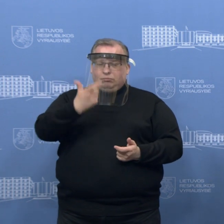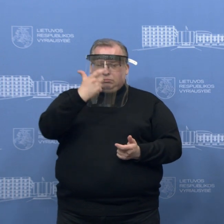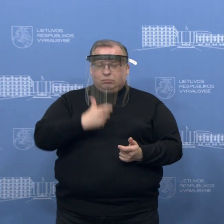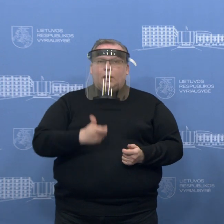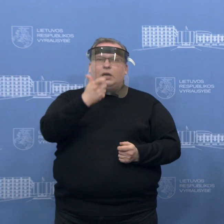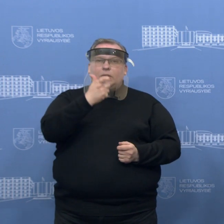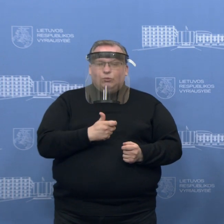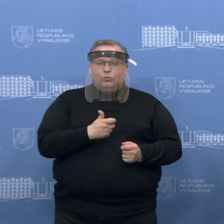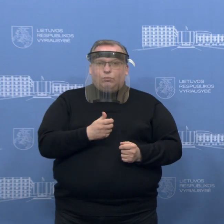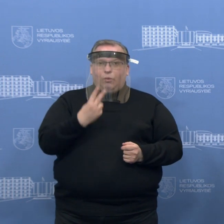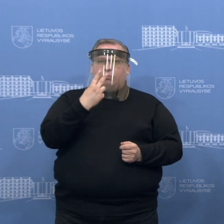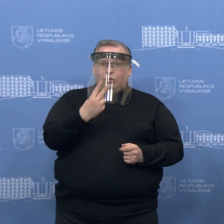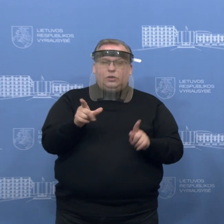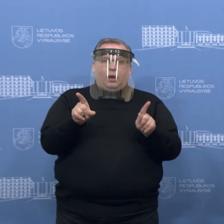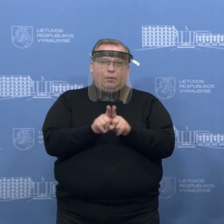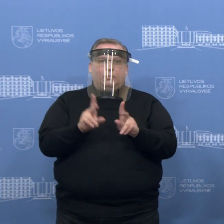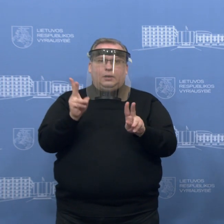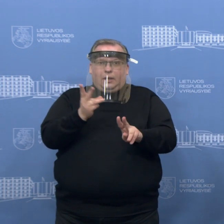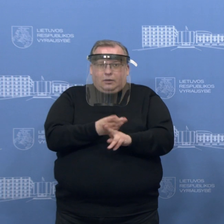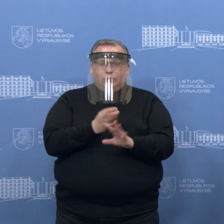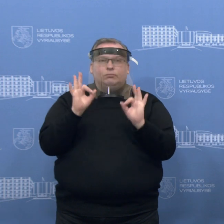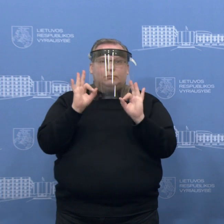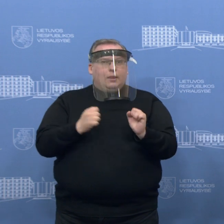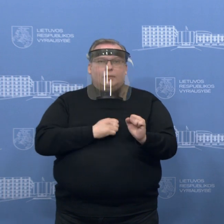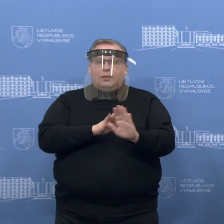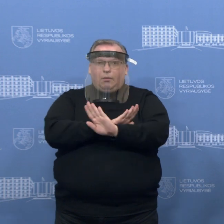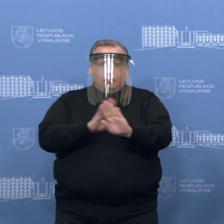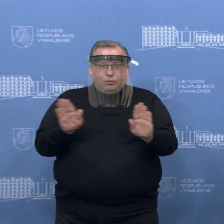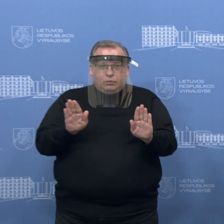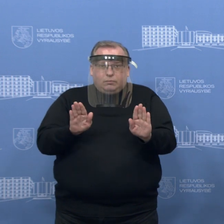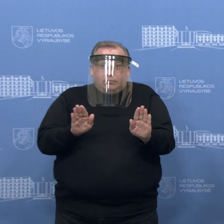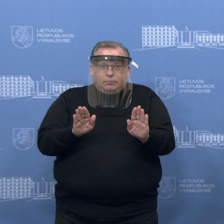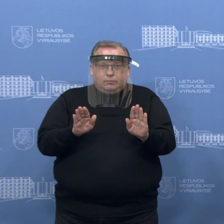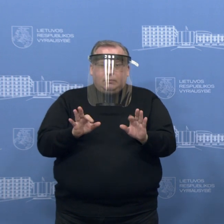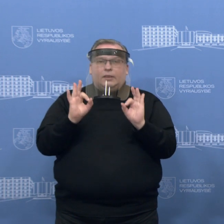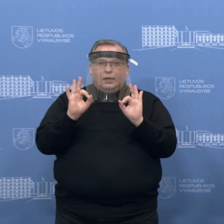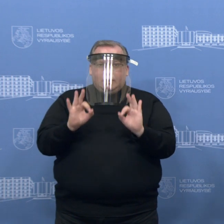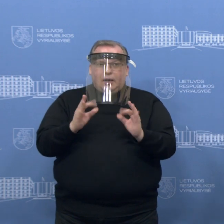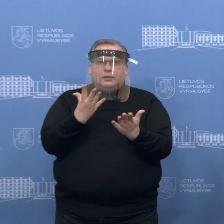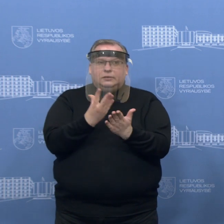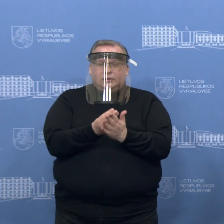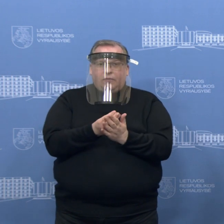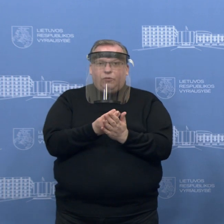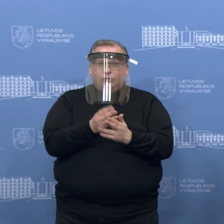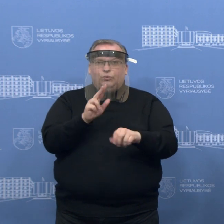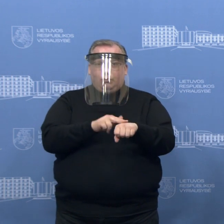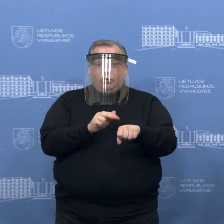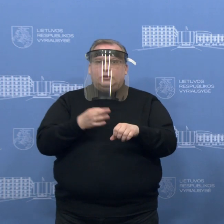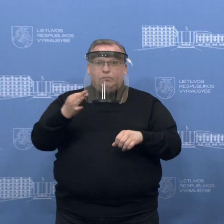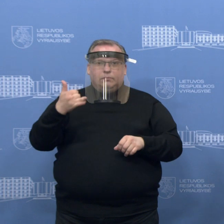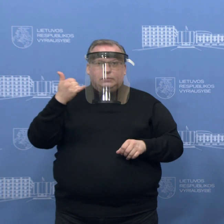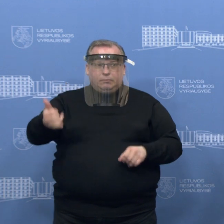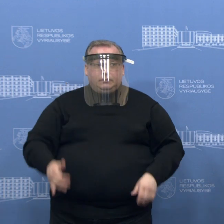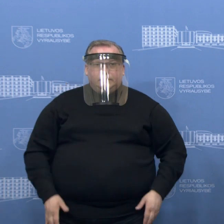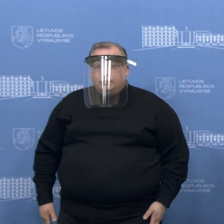visuomenės požymis. Tokiu atveju reikėtų tikrai nebijoti ir pasidalinti savo įtarimai su policijos pareigūnais.